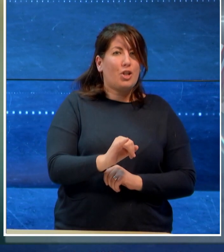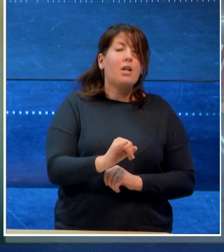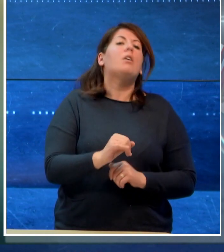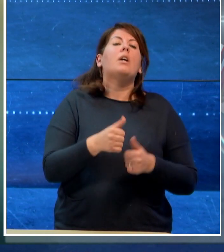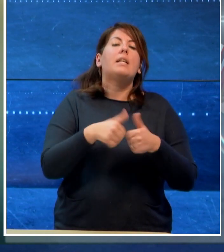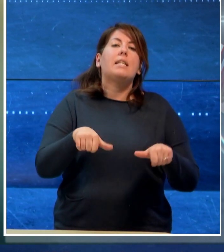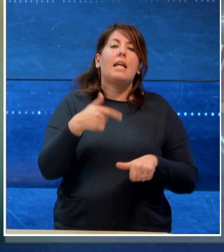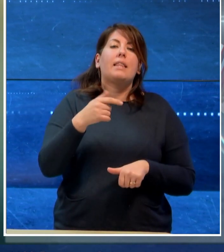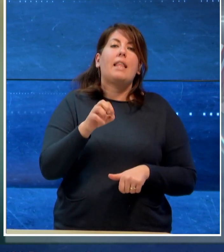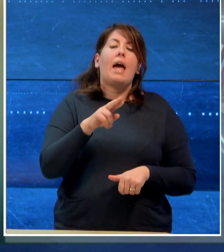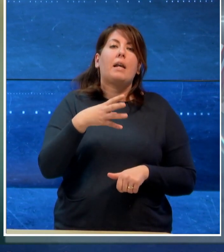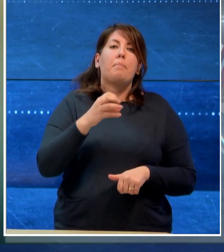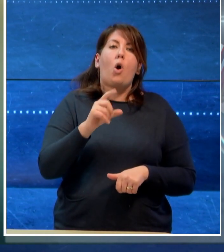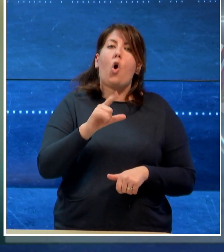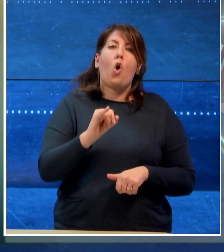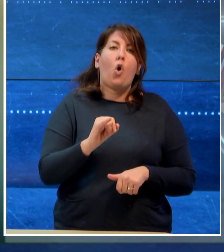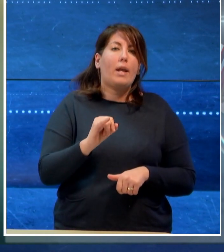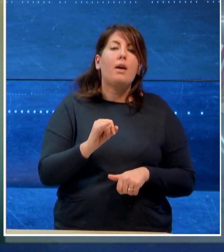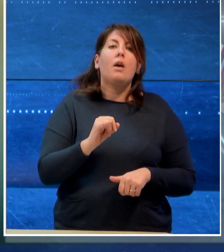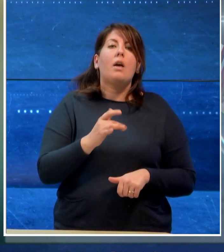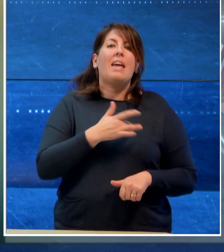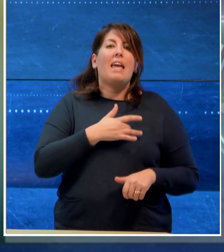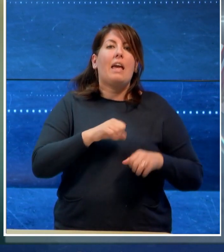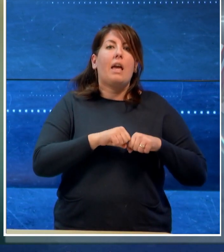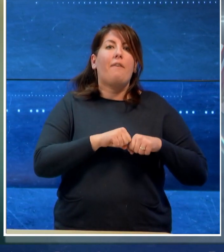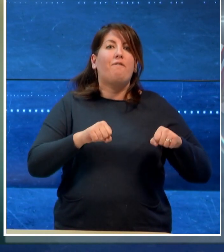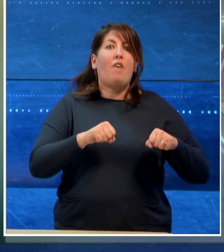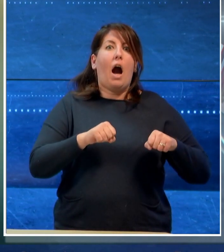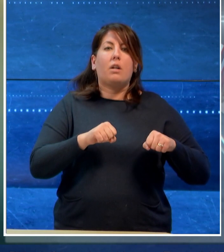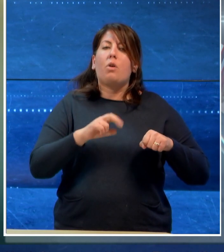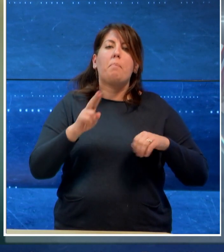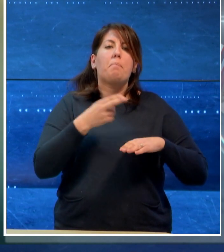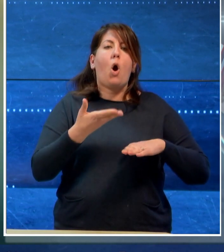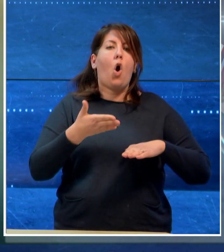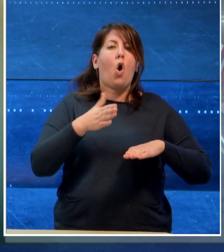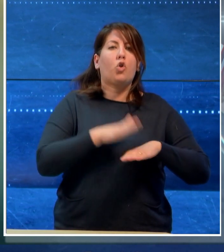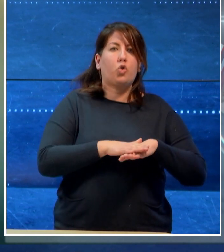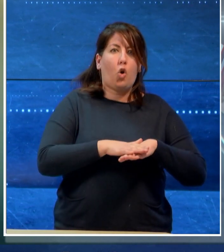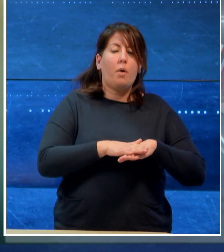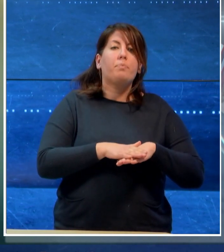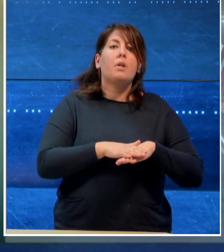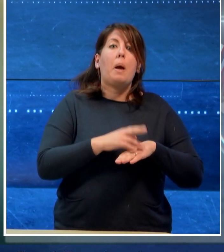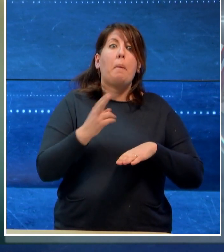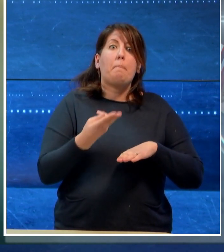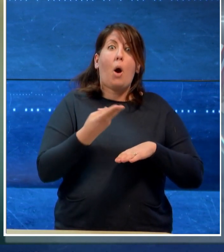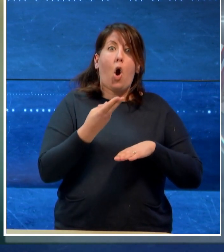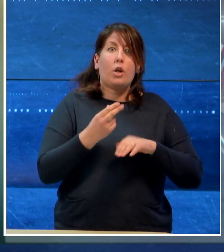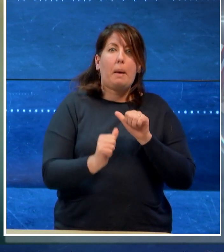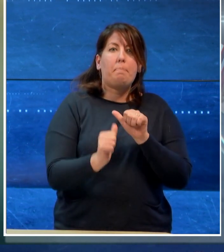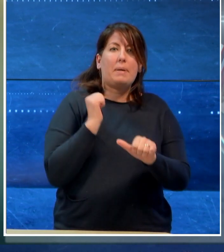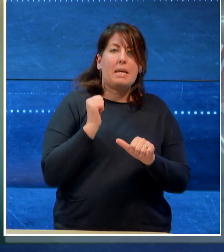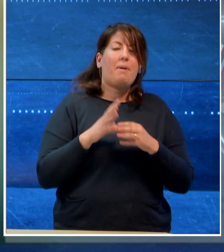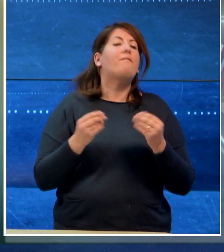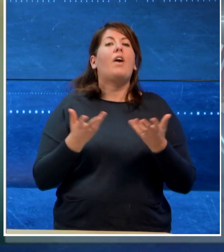Termoli, non è sopravvissuto all'infarto, ma prima di morire ha compiuto un gesto eroico. È